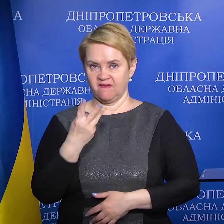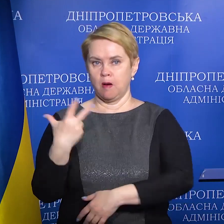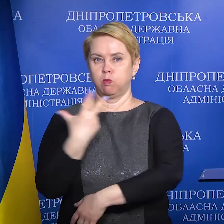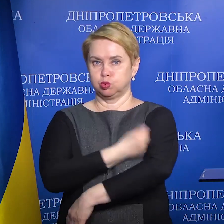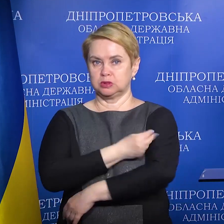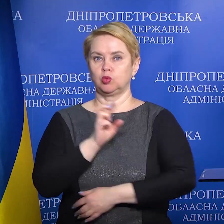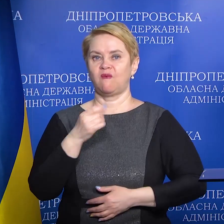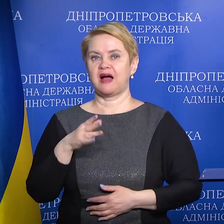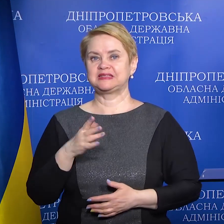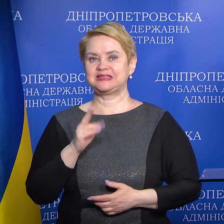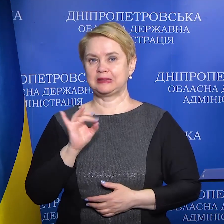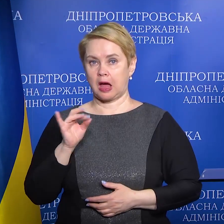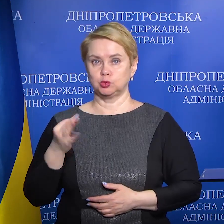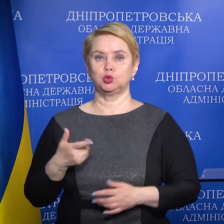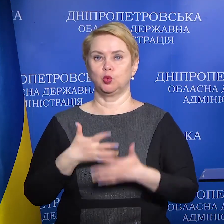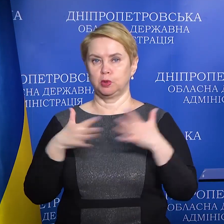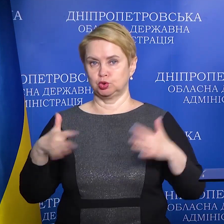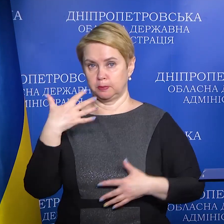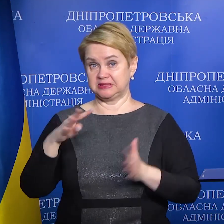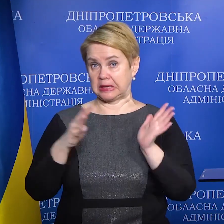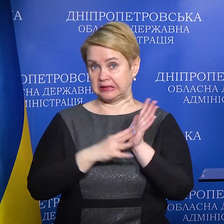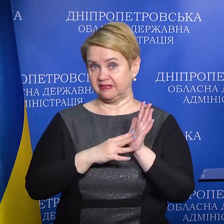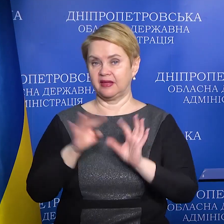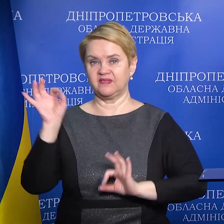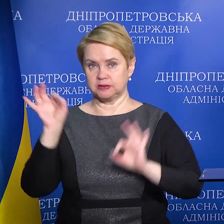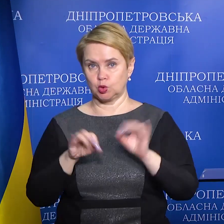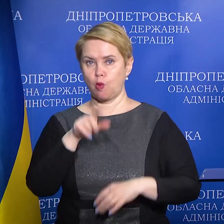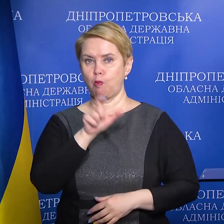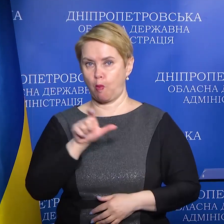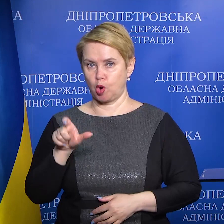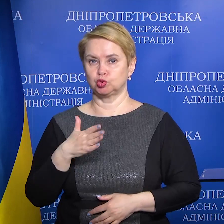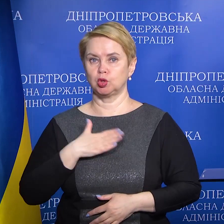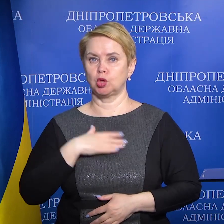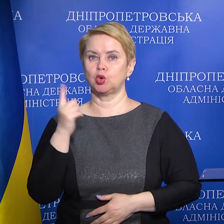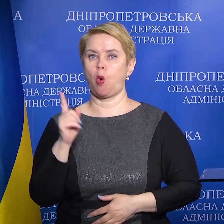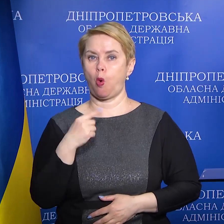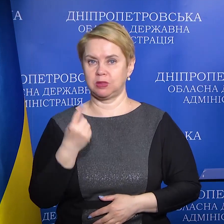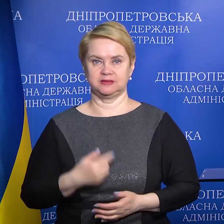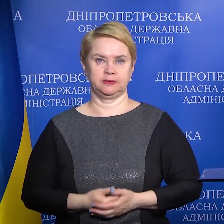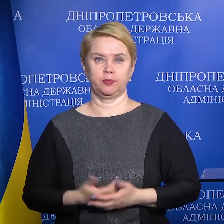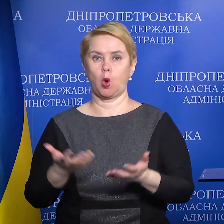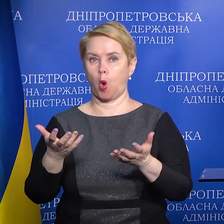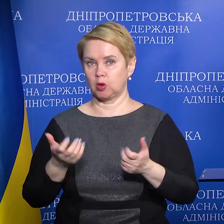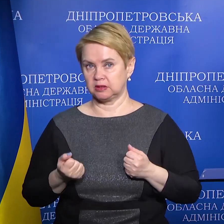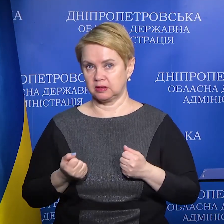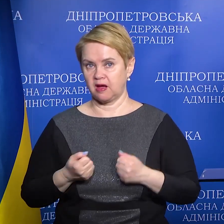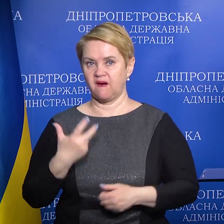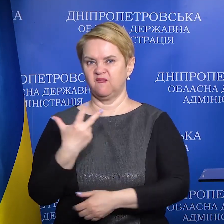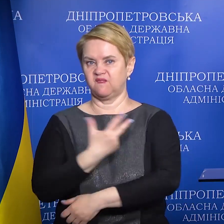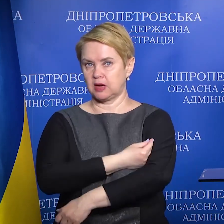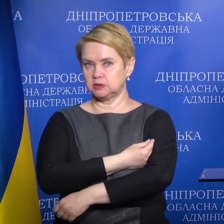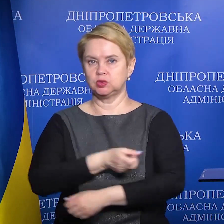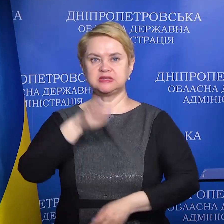вакцинацію. На сьогодні більше 59% мешканців нашої області отримали вакцинацію.